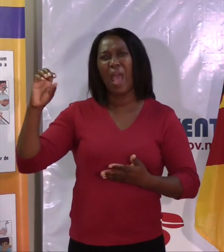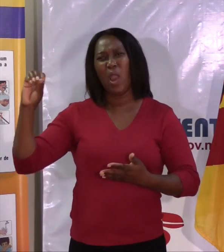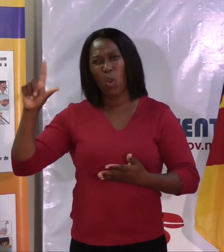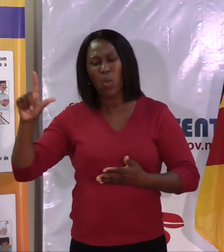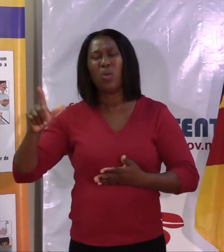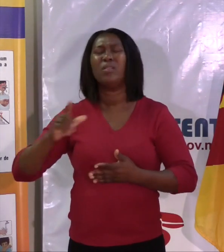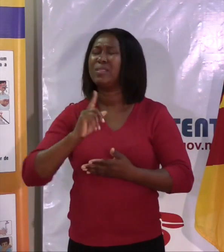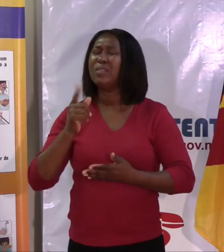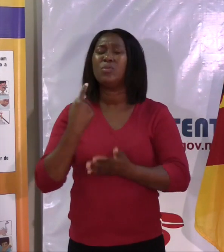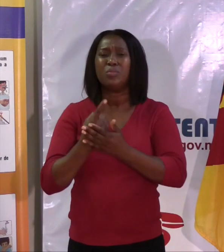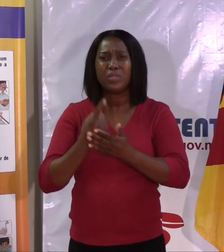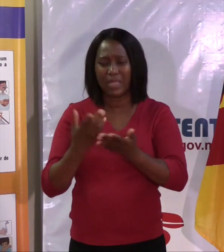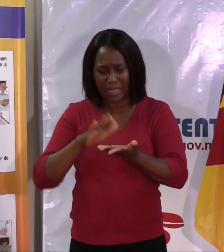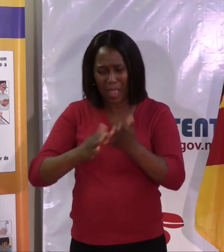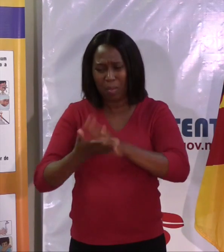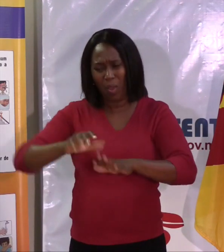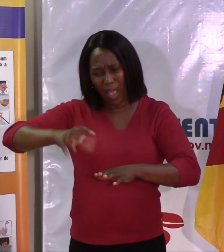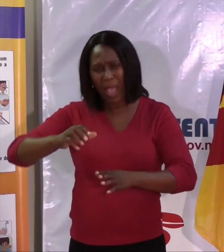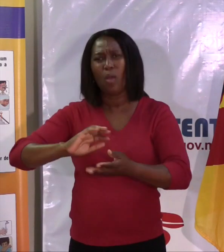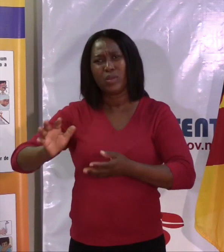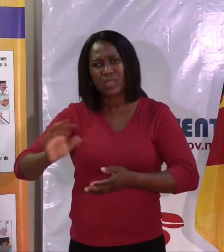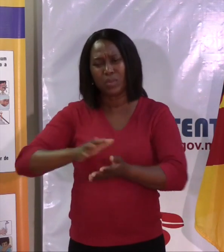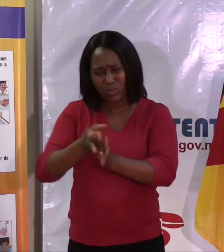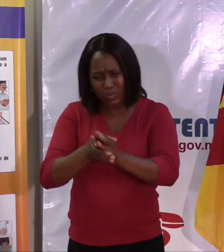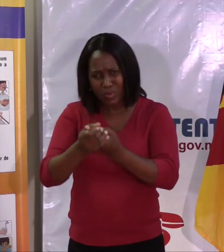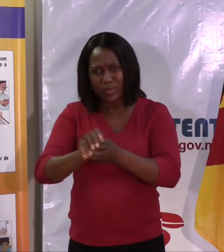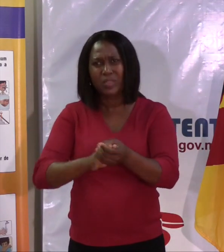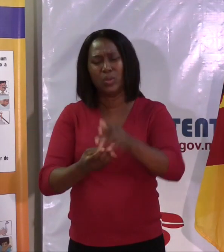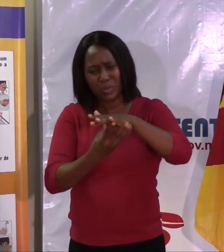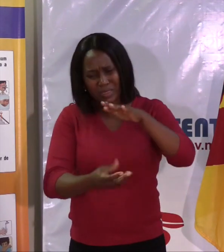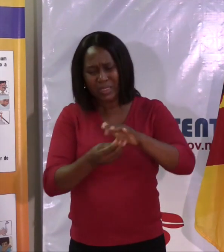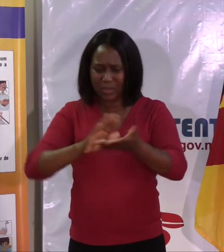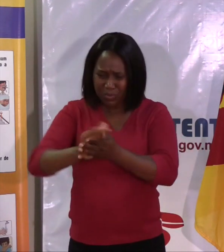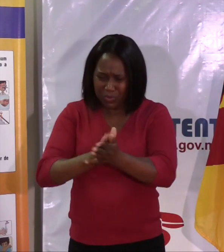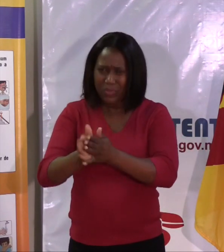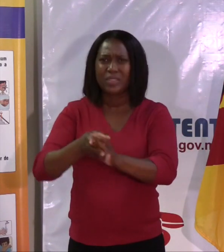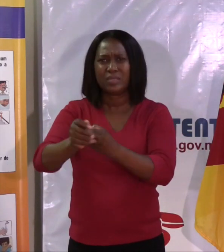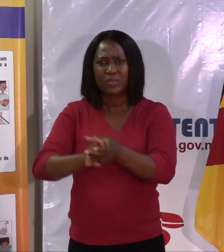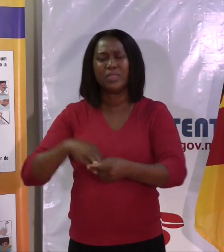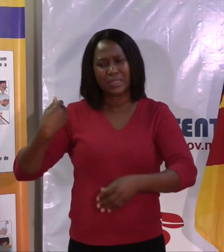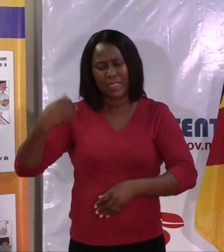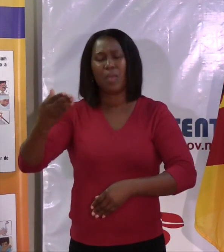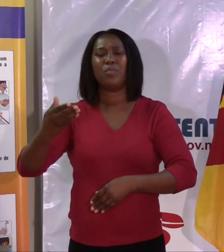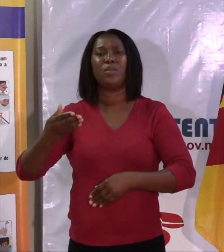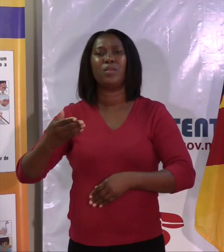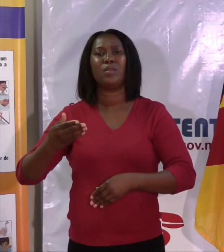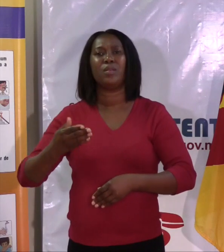lavar as mãos com frequência com água, sabão ou com cinza. Isso tem que chegar lá. Nós dizemos sempre quando tossir, tem que